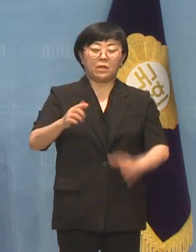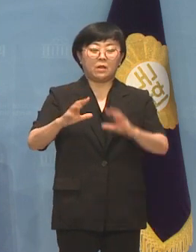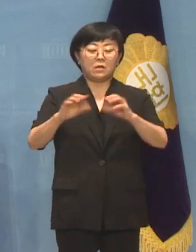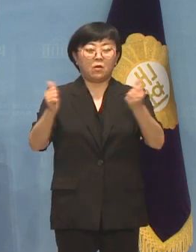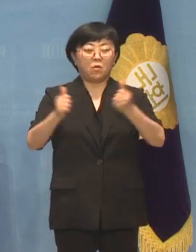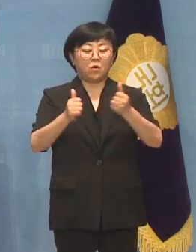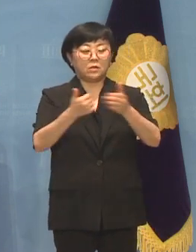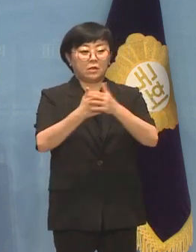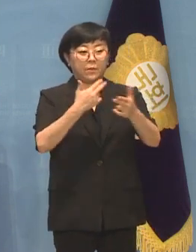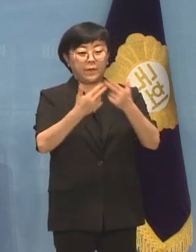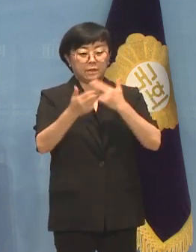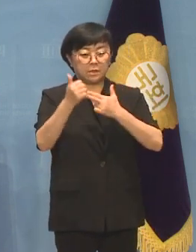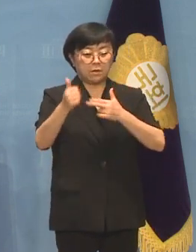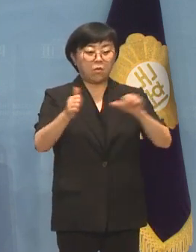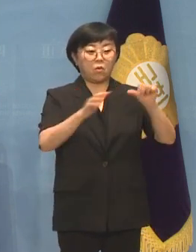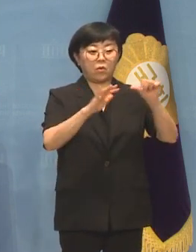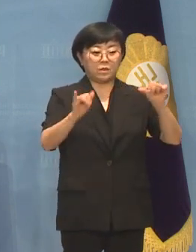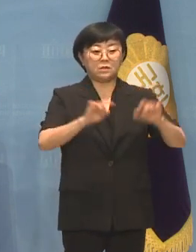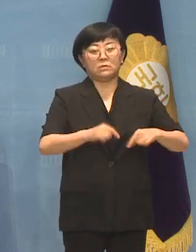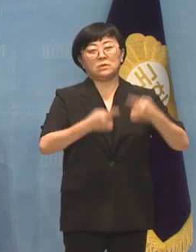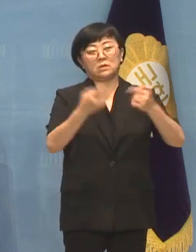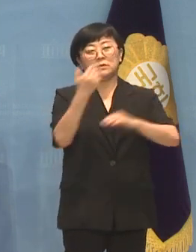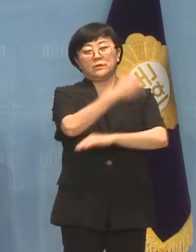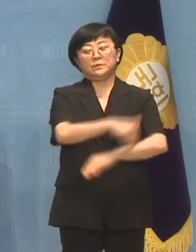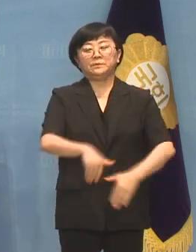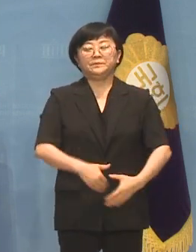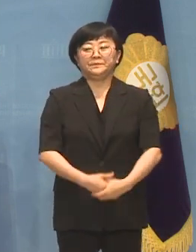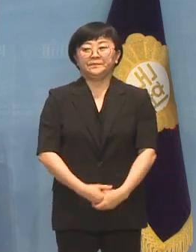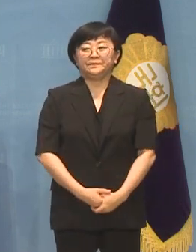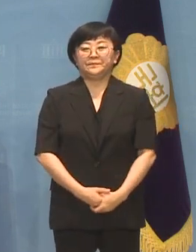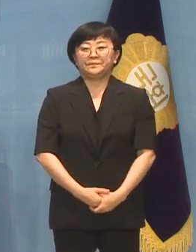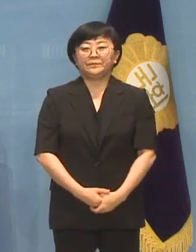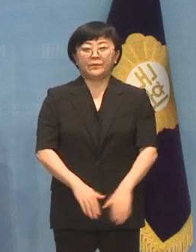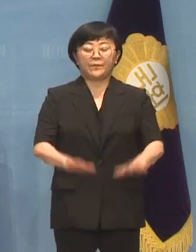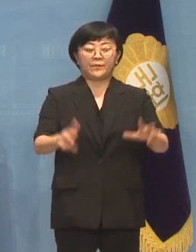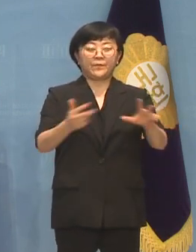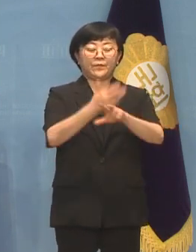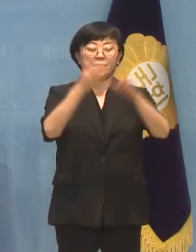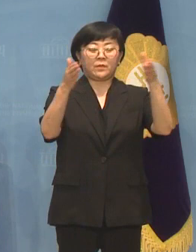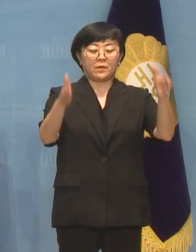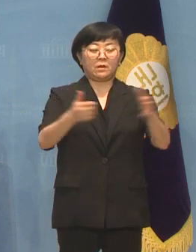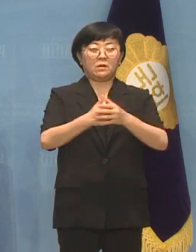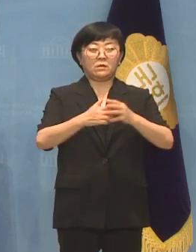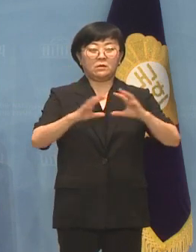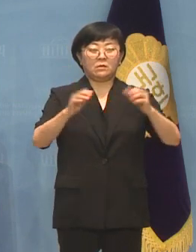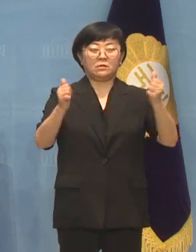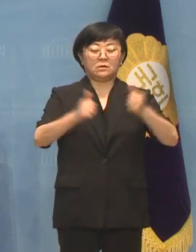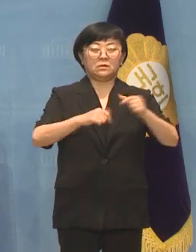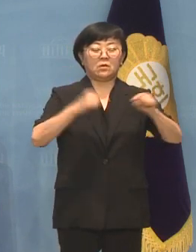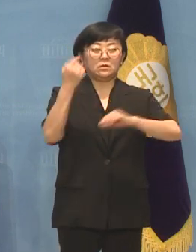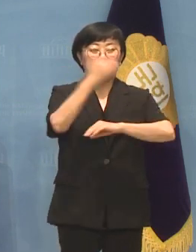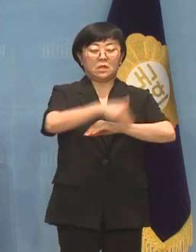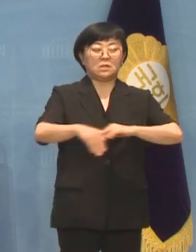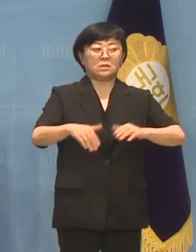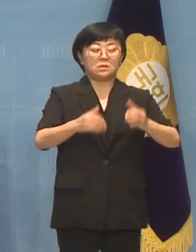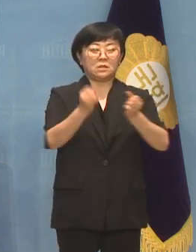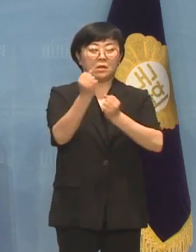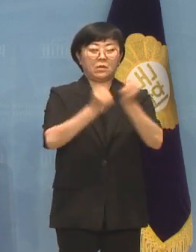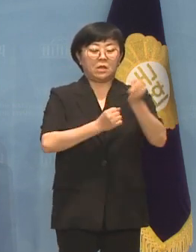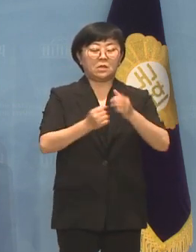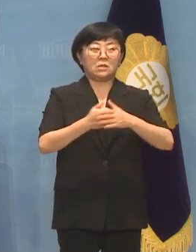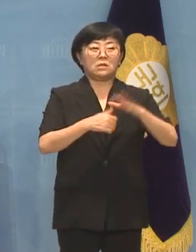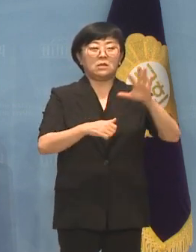진선협회장 등 5인이 참석할 예정입니다 이번주에 의원실 정책 세미나는 모두 16건입니다